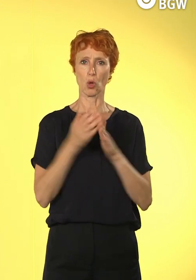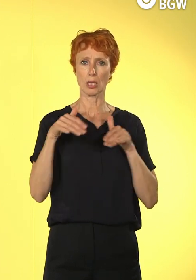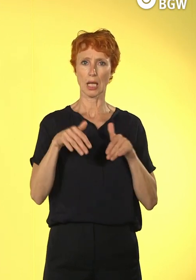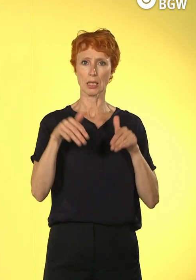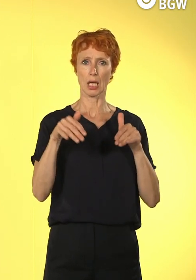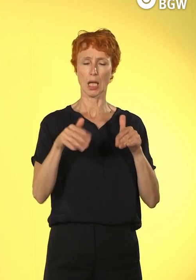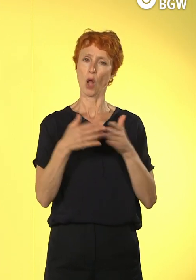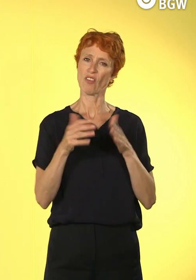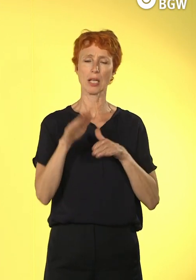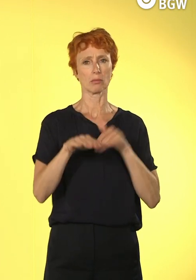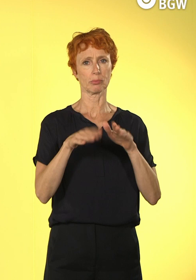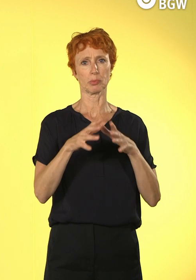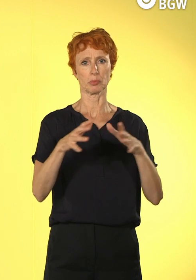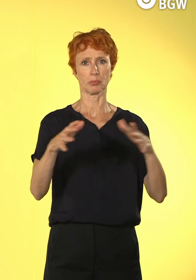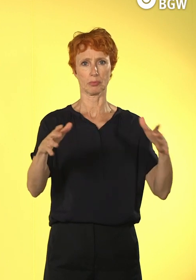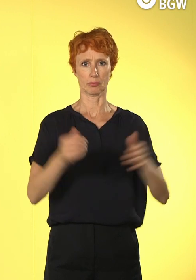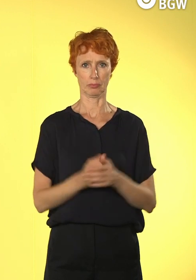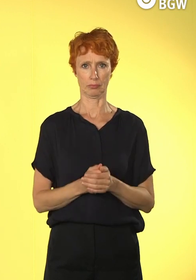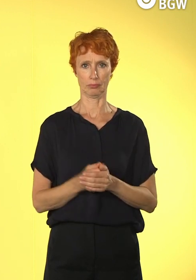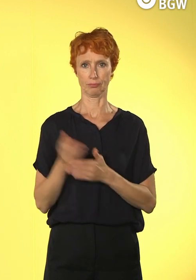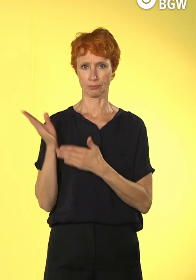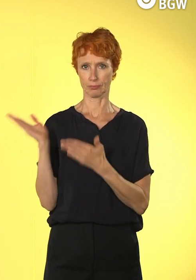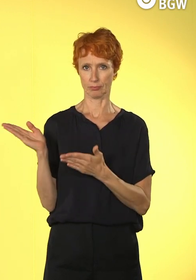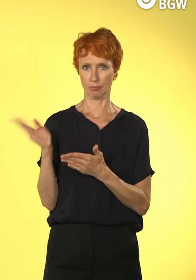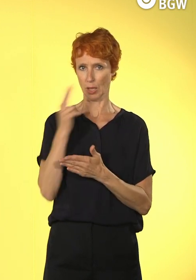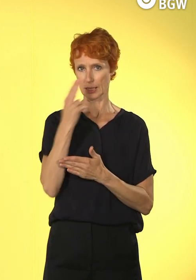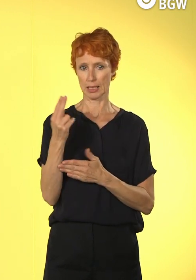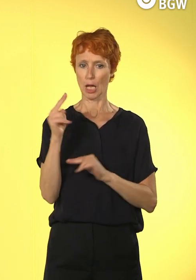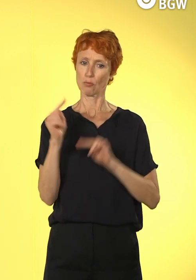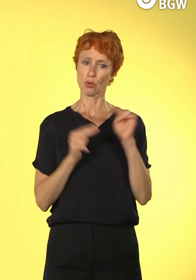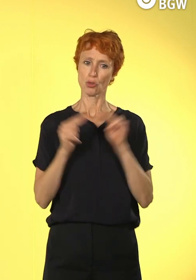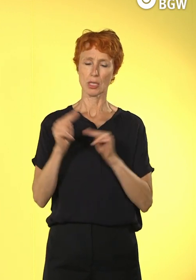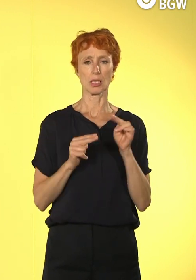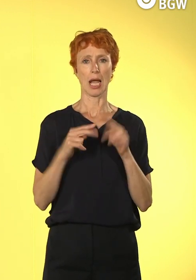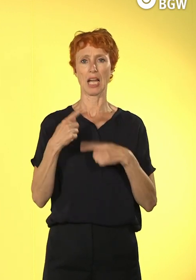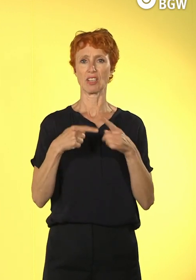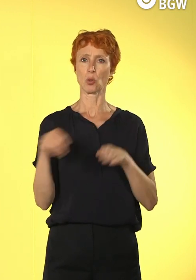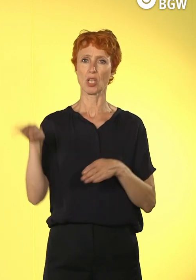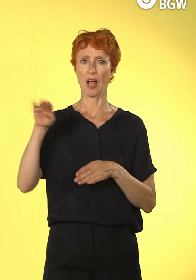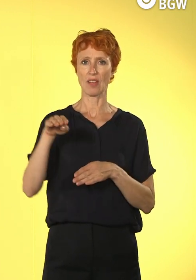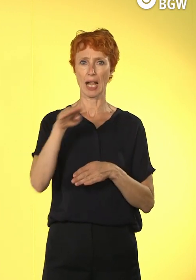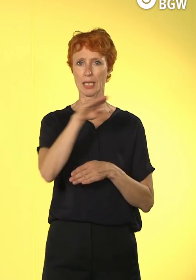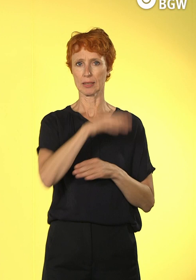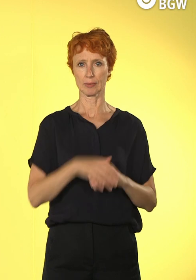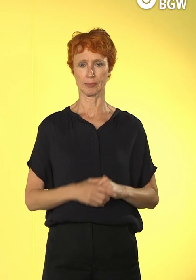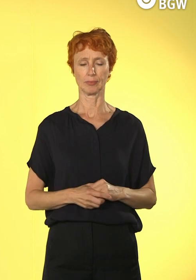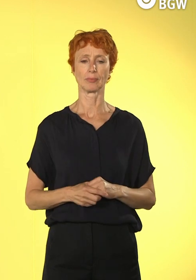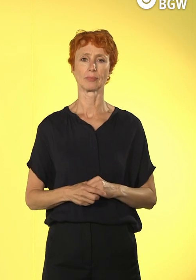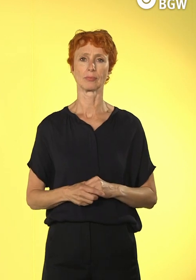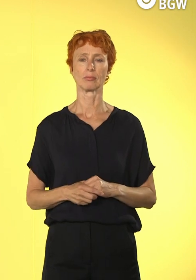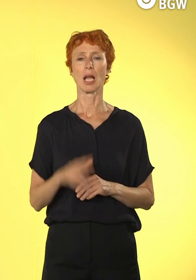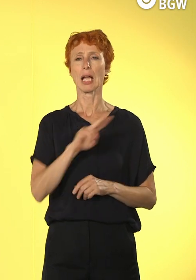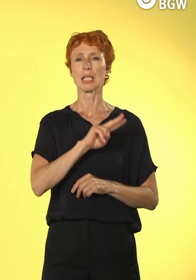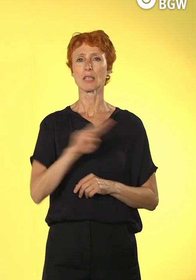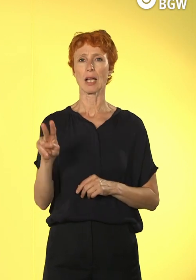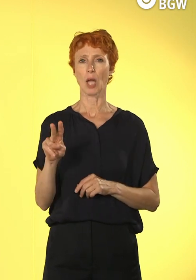zutage treten wird. Hier auf der Folie sehen Sie mal verschiedene Wellen der Digitalisierung. Angefangen in den 2000er